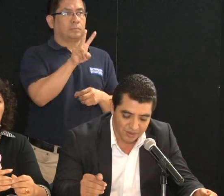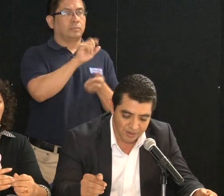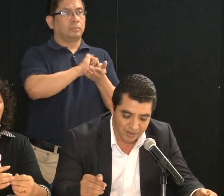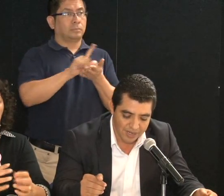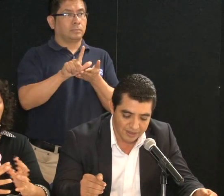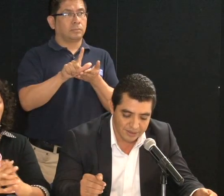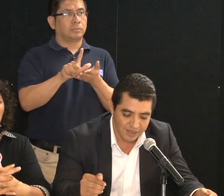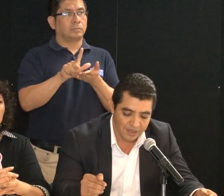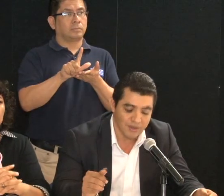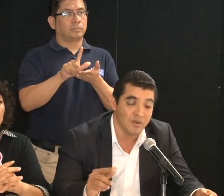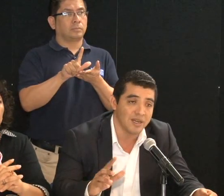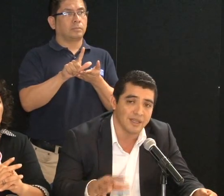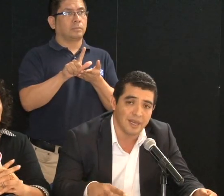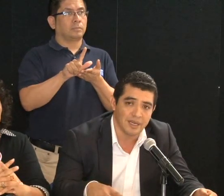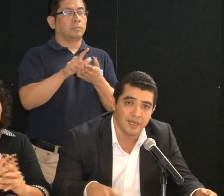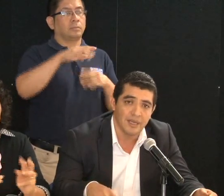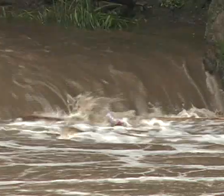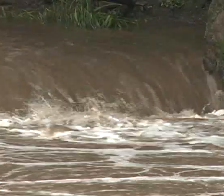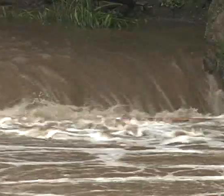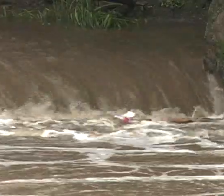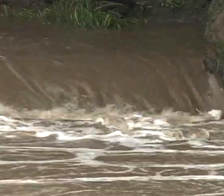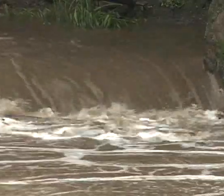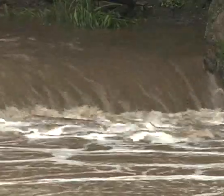centros escolares y Cuscatlán.